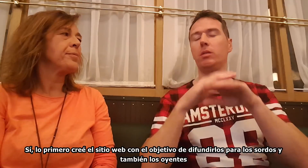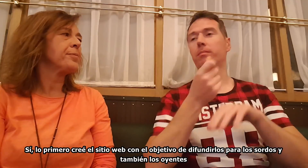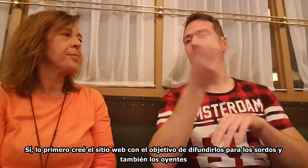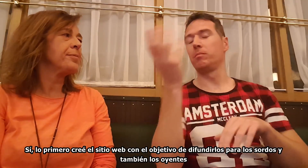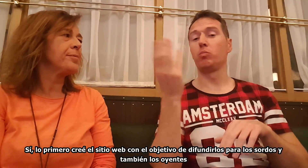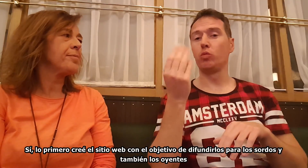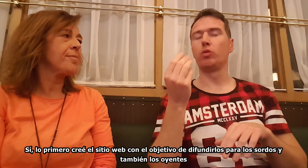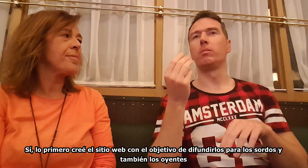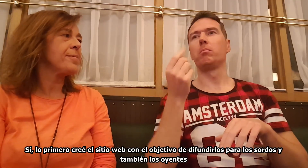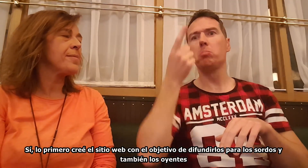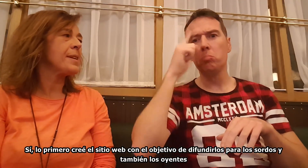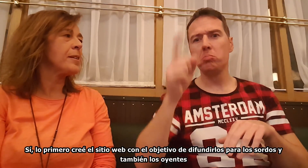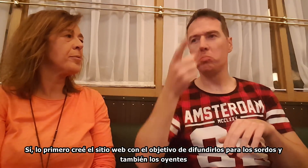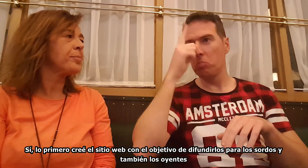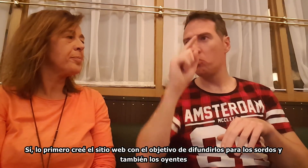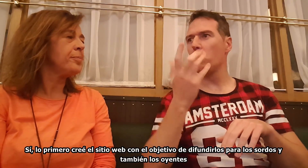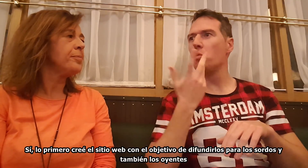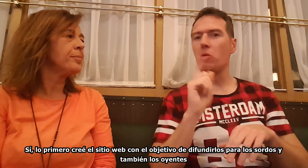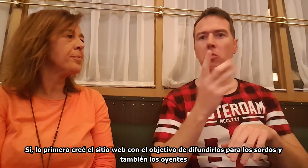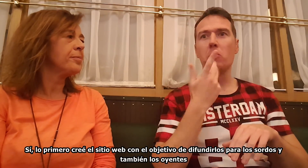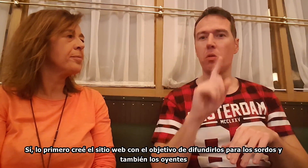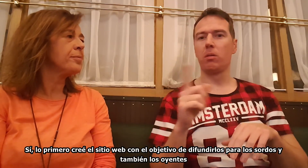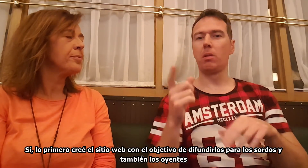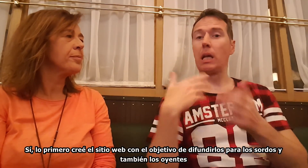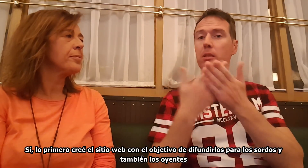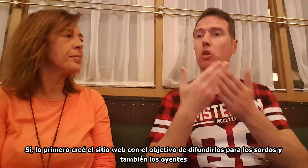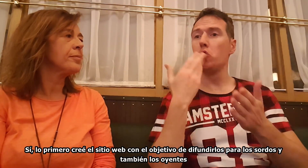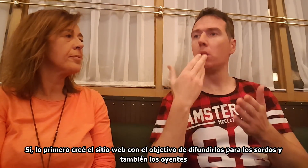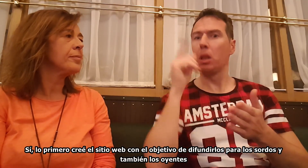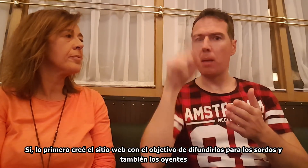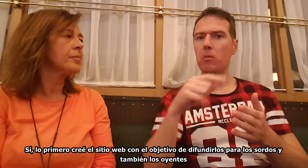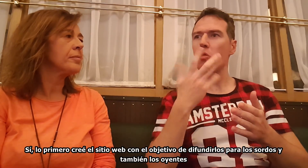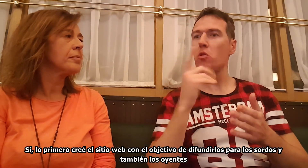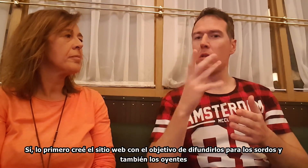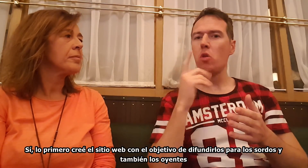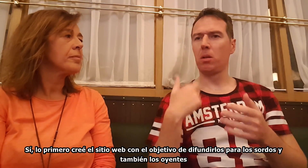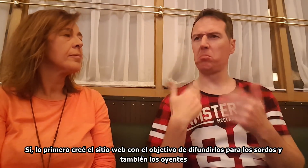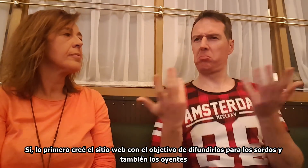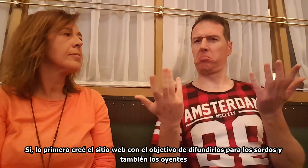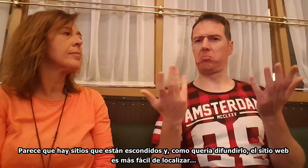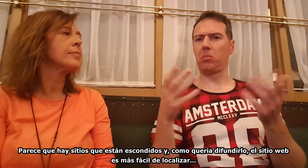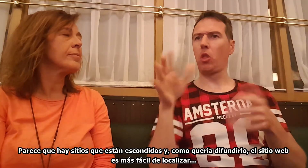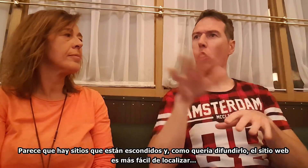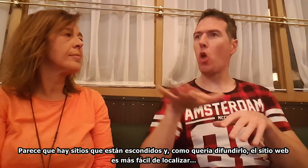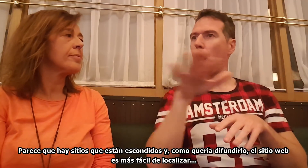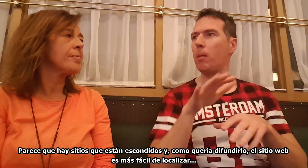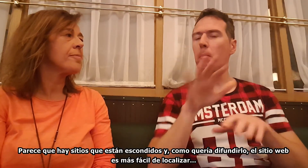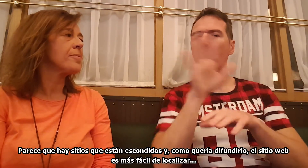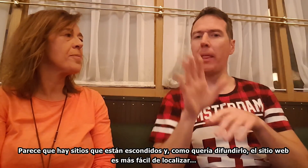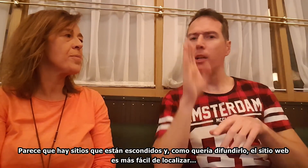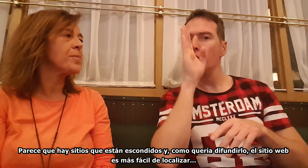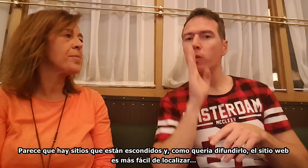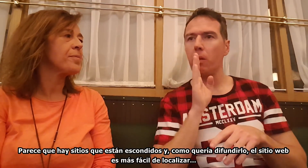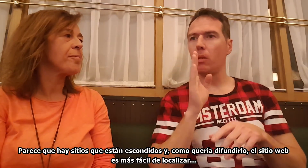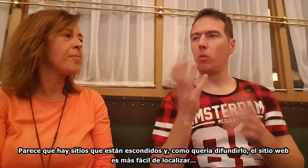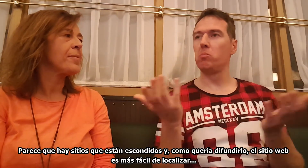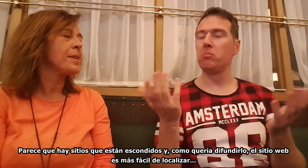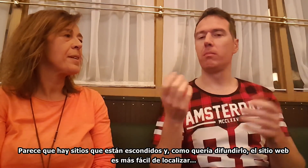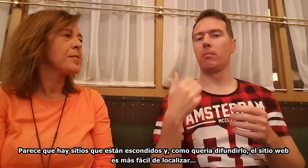sordos y también los oyentes. Parece que hay sitios que están escondidos. Y como quería difundirlo, en el sitio